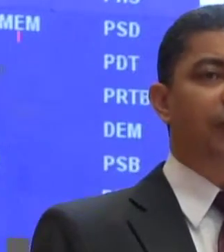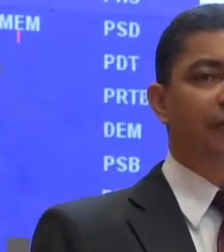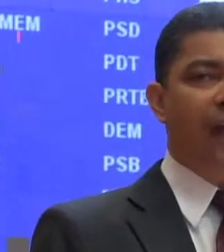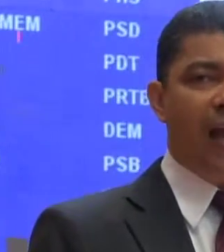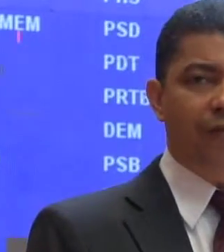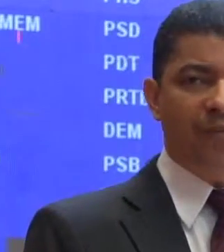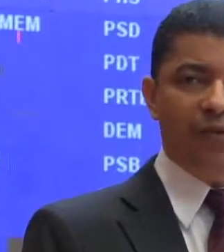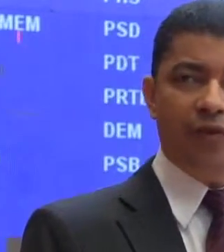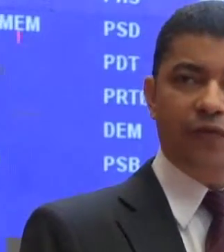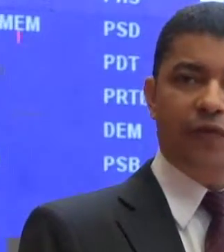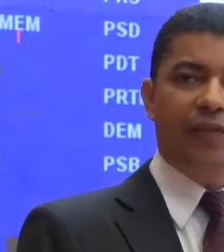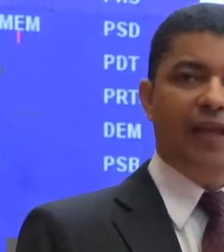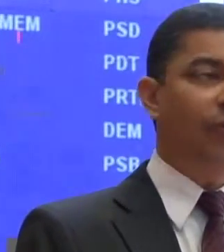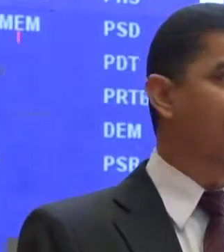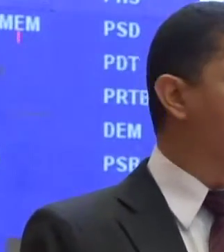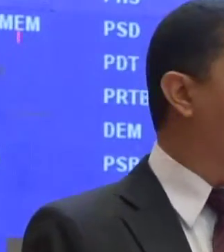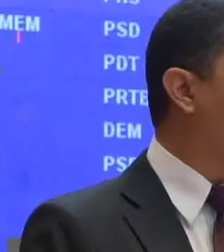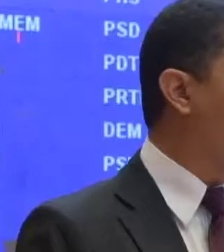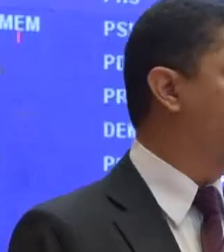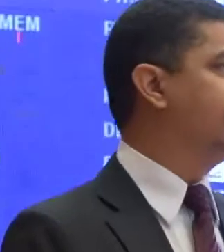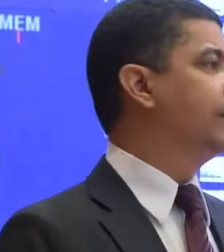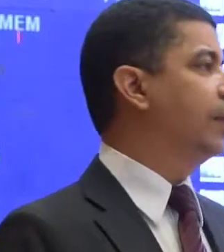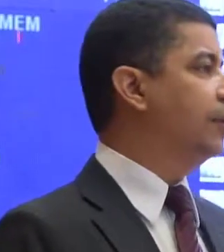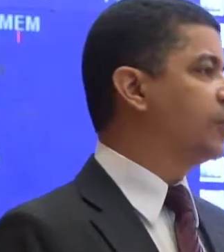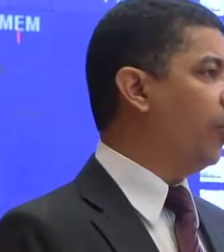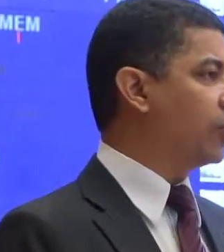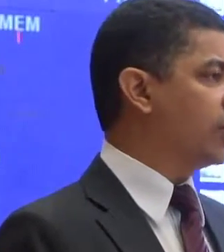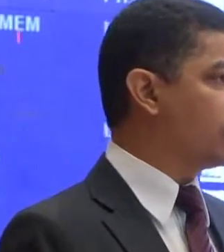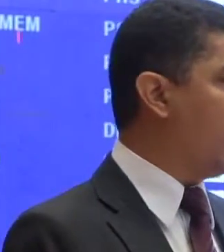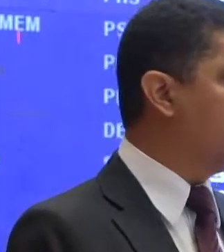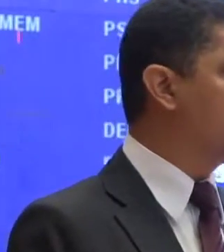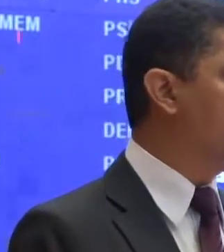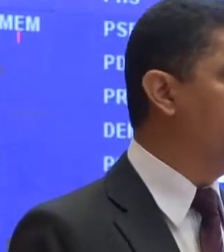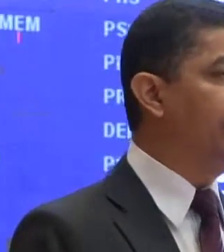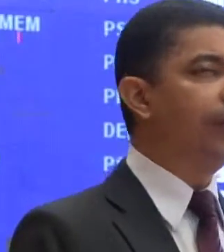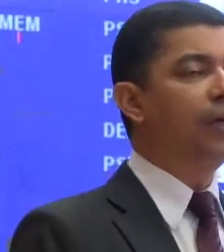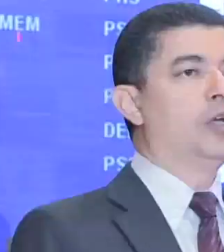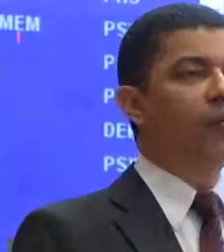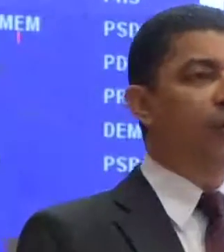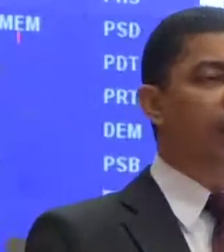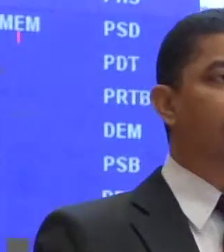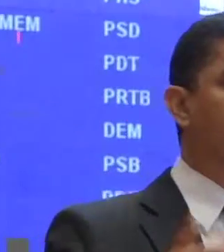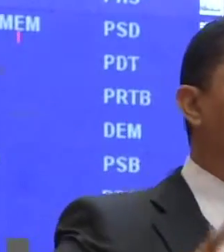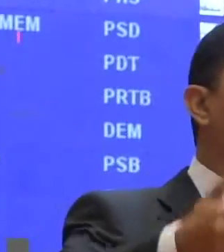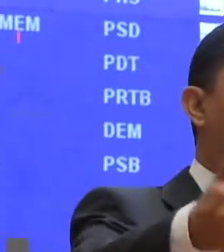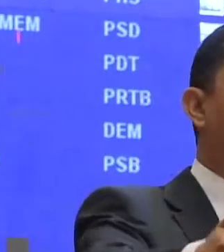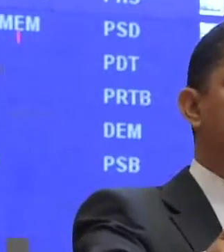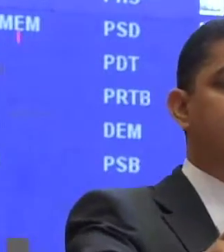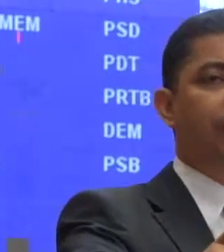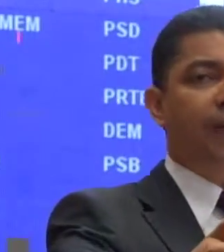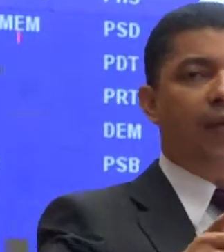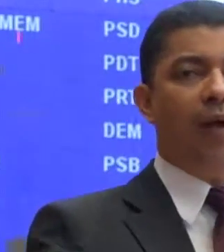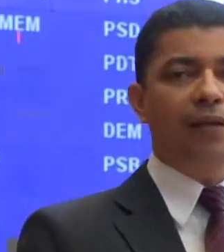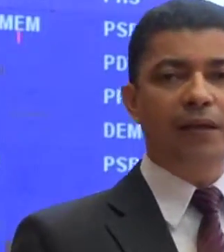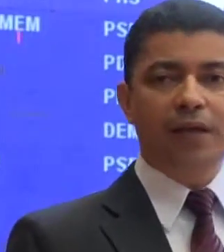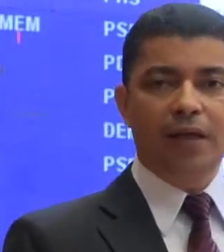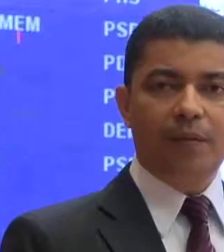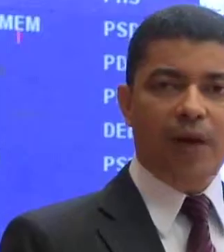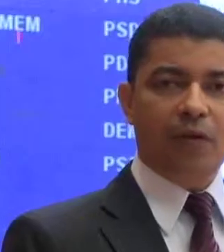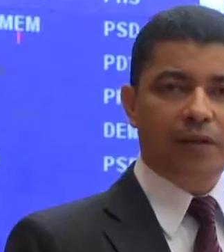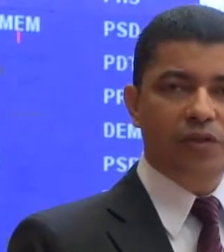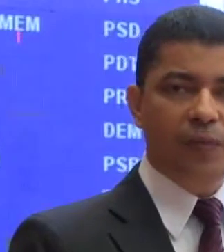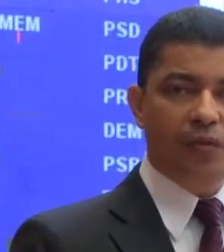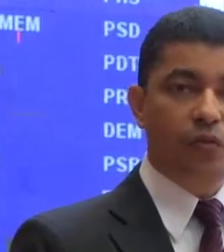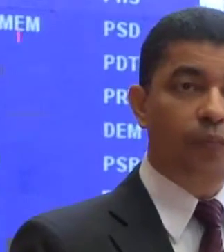praticamente inviável, as pessoas ficam até do lado de fora, exposta a sol e chuva, porque não tem a condição adequada